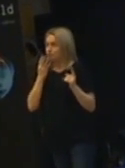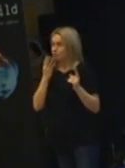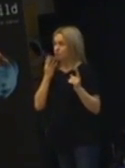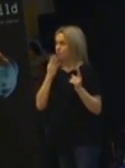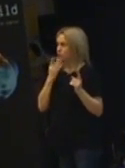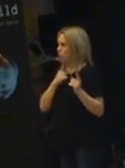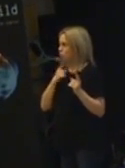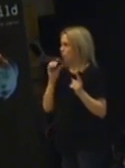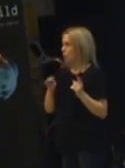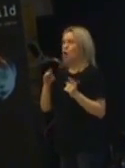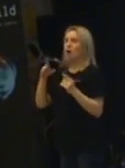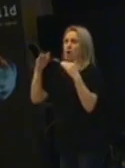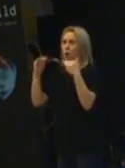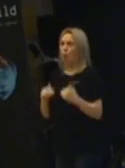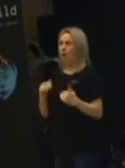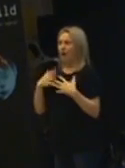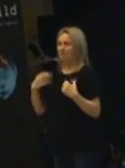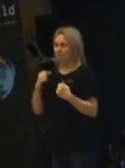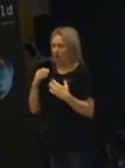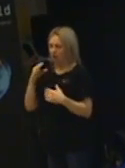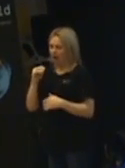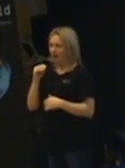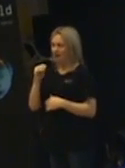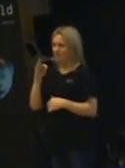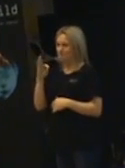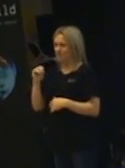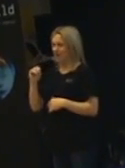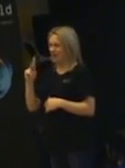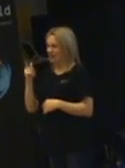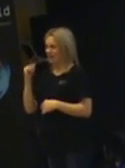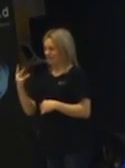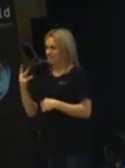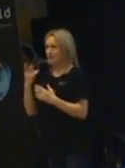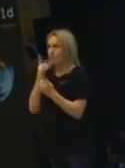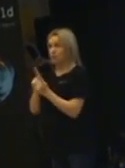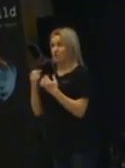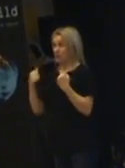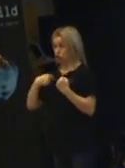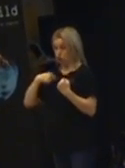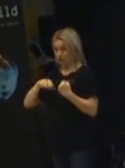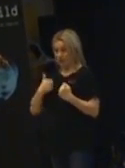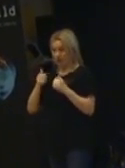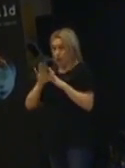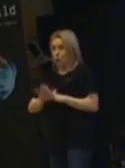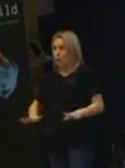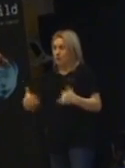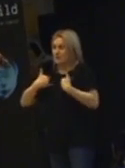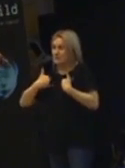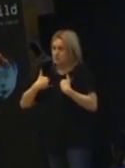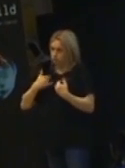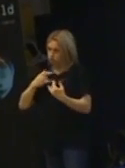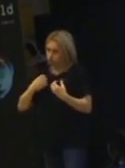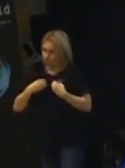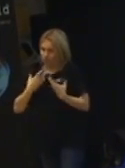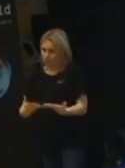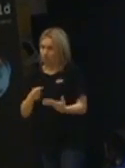de senaste åren. Och låga effektivt bemötande är jätteviktigt. Det är jätteviktigt att jag är lugn i min själ. Om jag ska få barn att bli lugna. Men om jag är